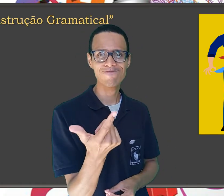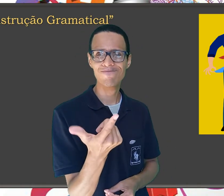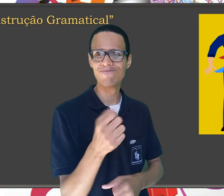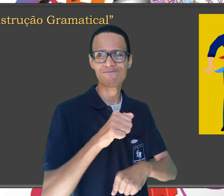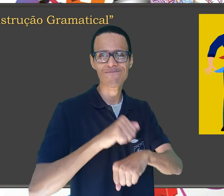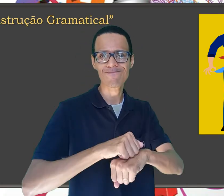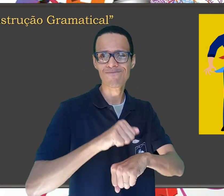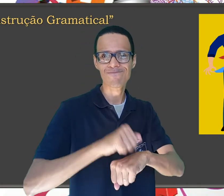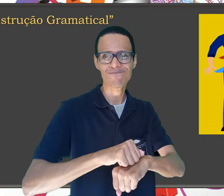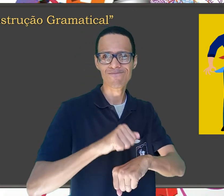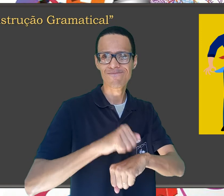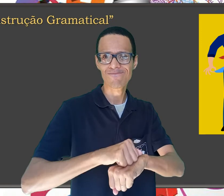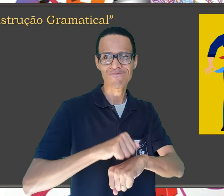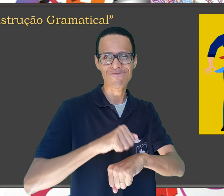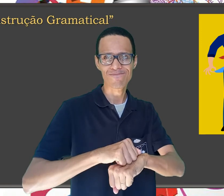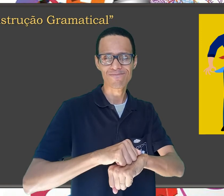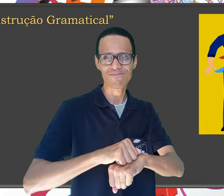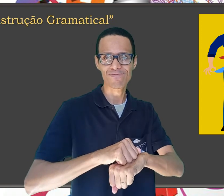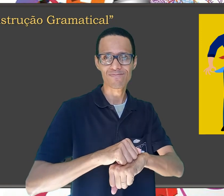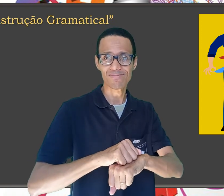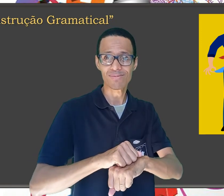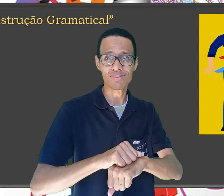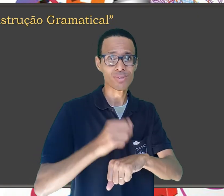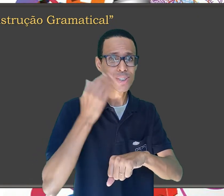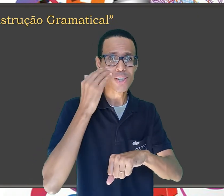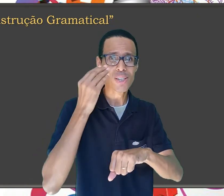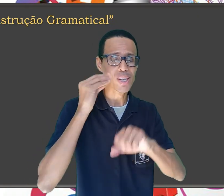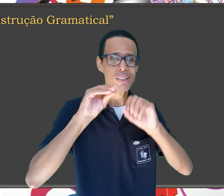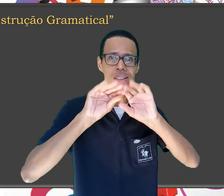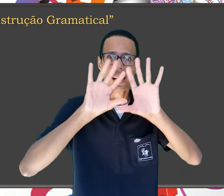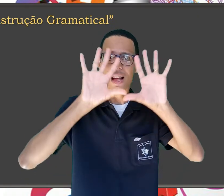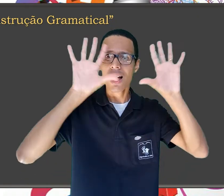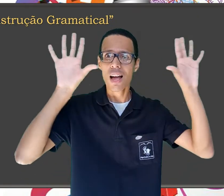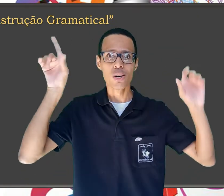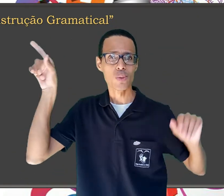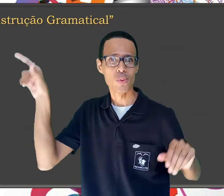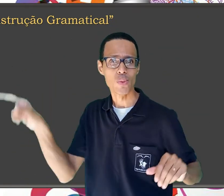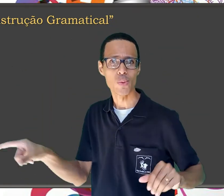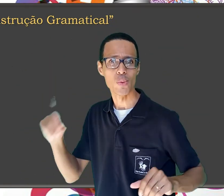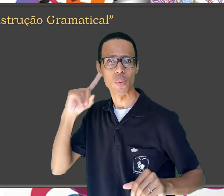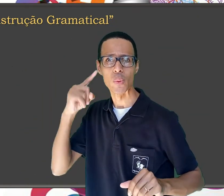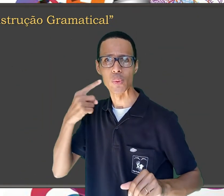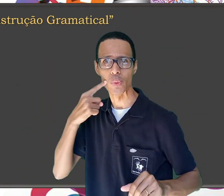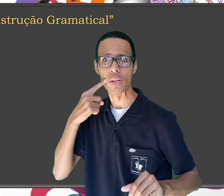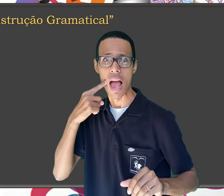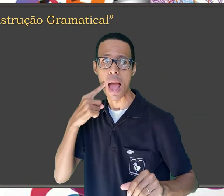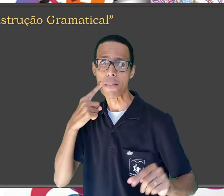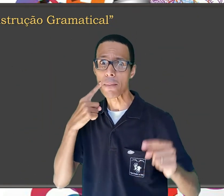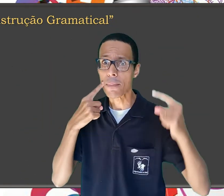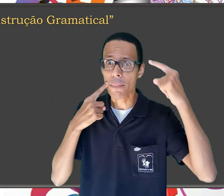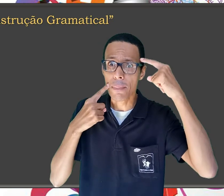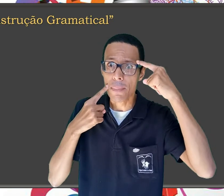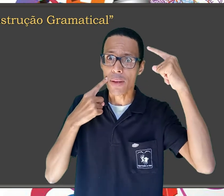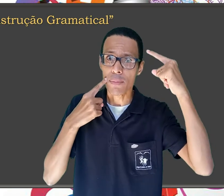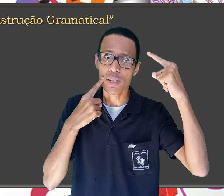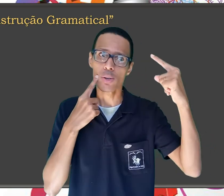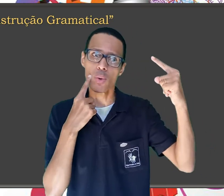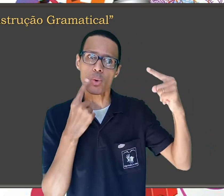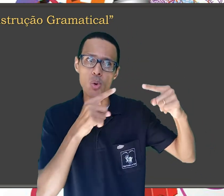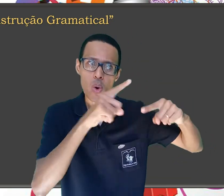Isso fica muito mais claro. Pensar no objeto primeiro e depois na sua